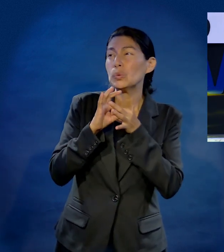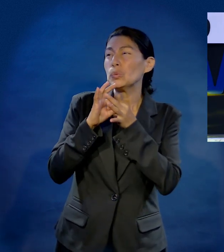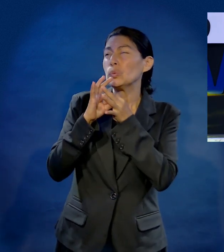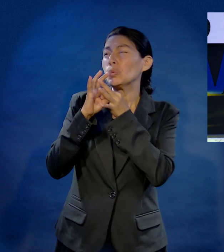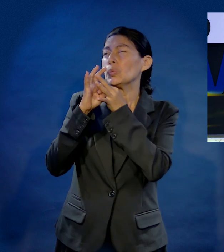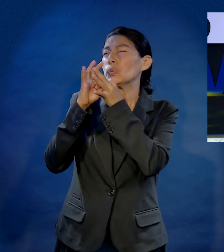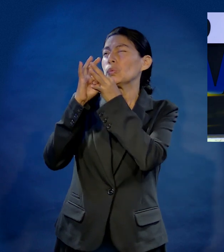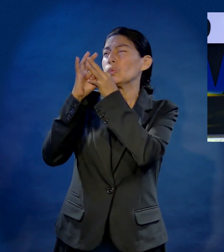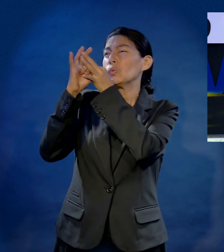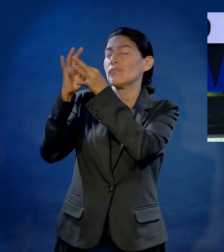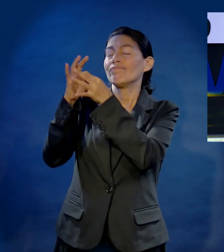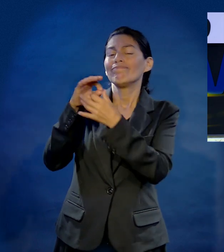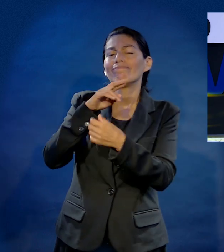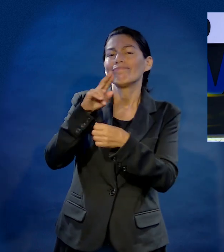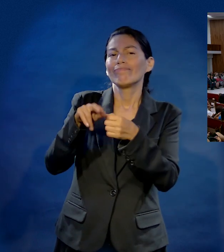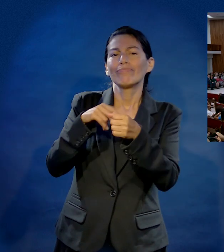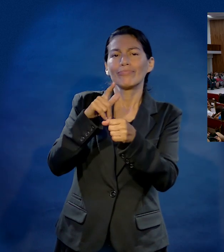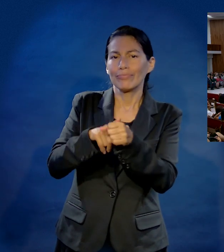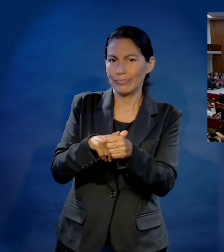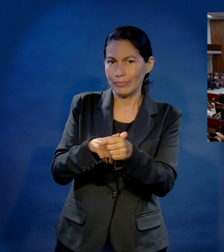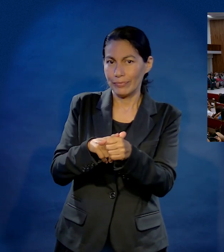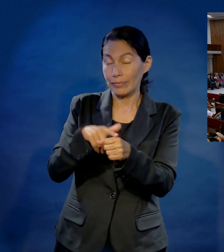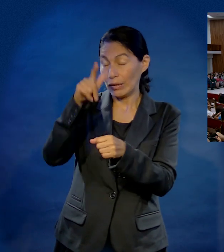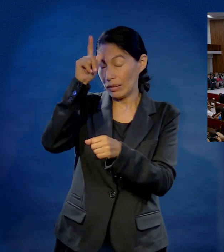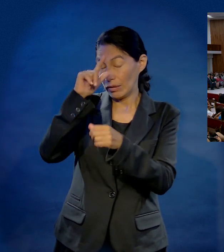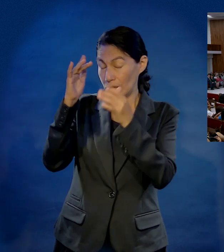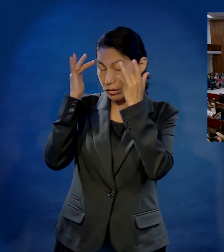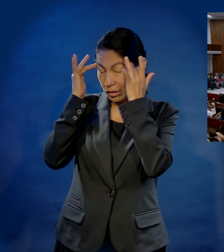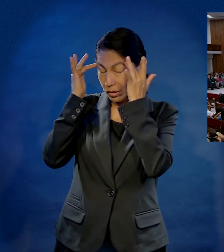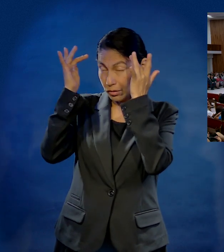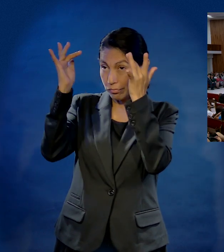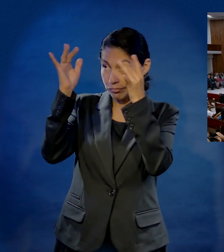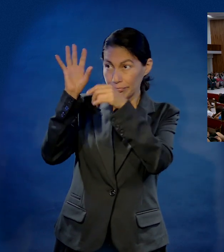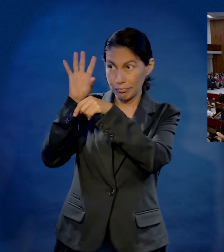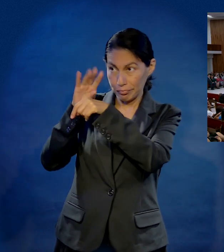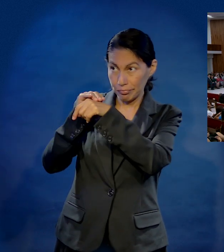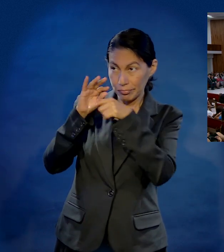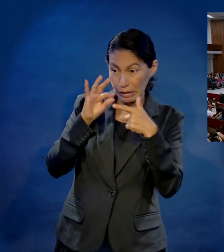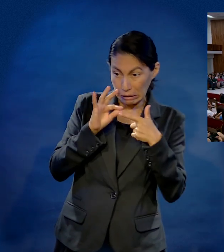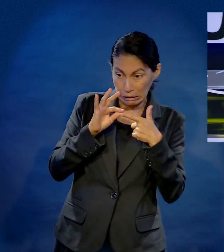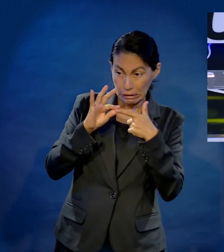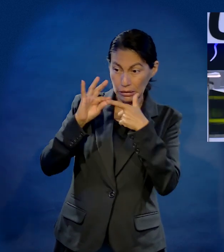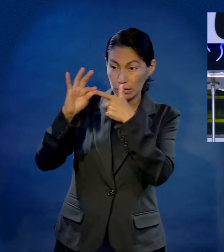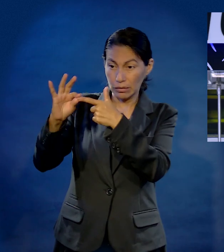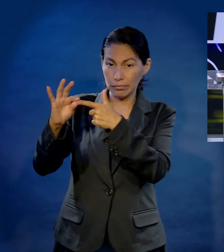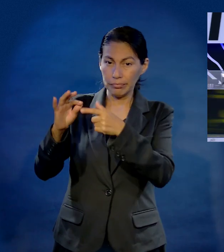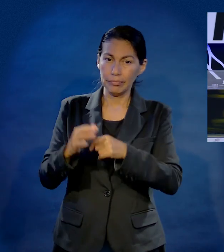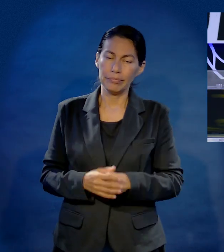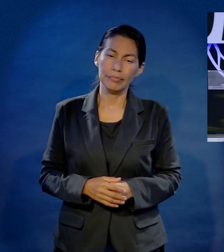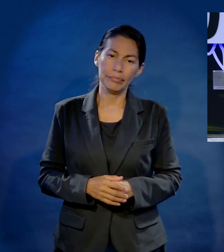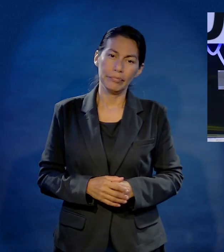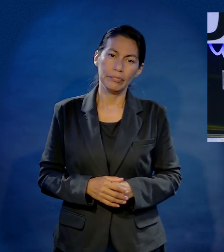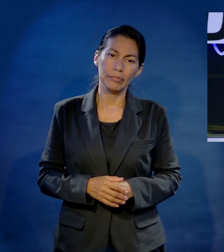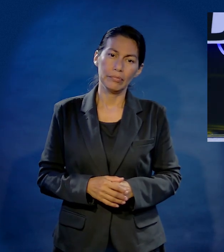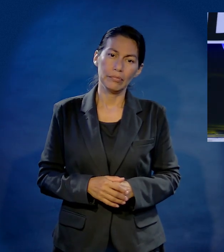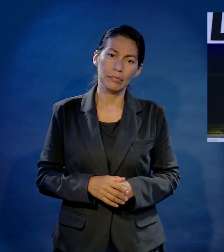Que sea religioso por naturaleza, y que se deje guiar por el Espíritu Santo. De lo contrario,